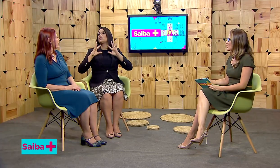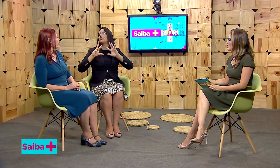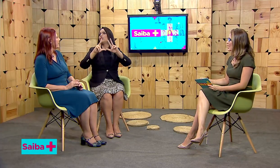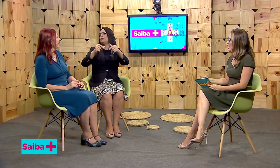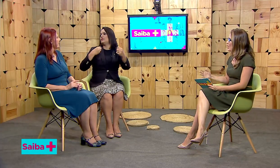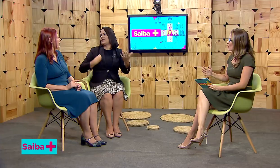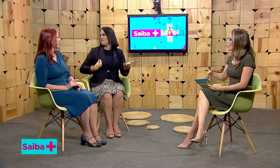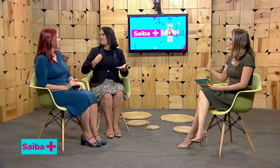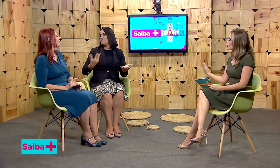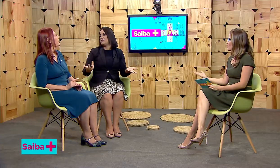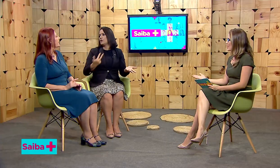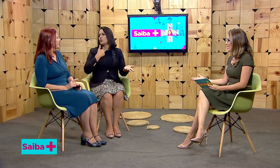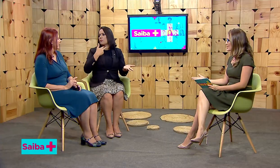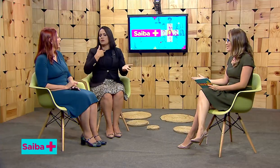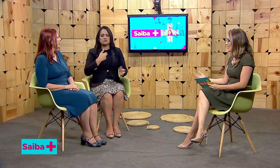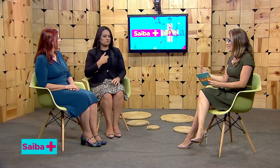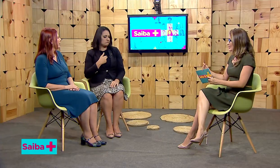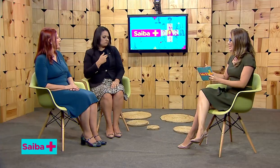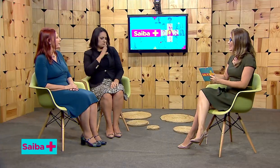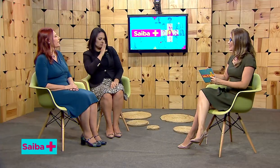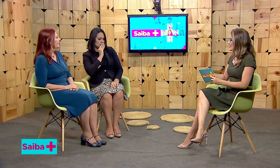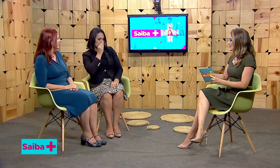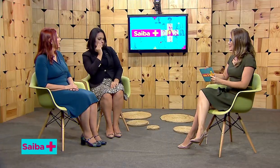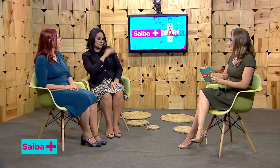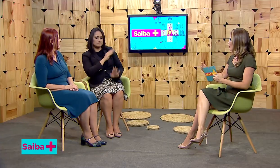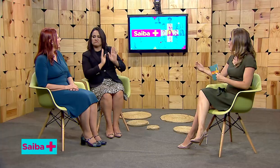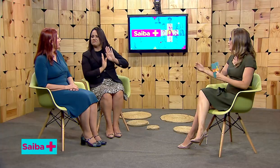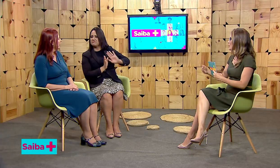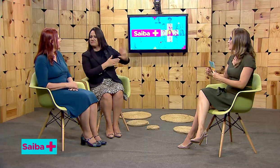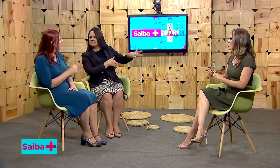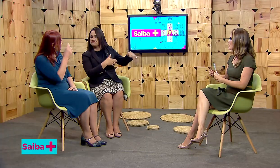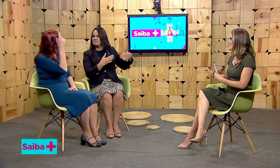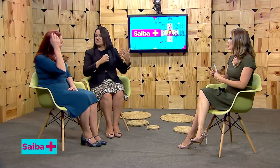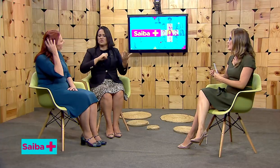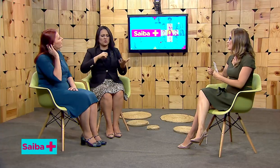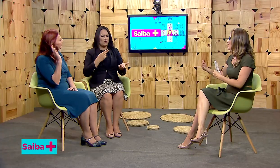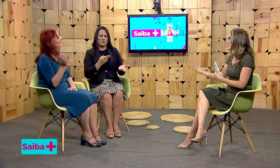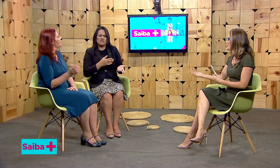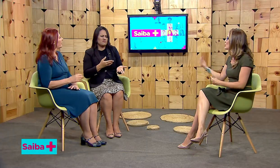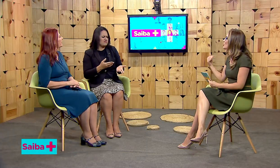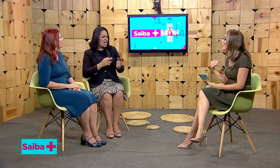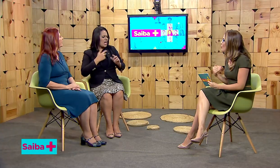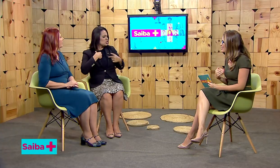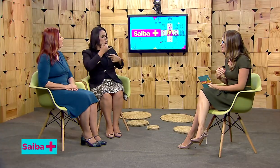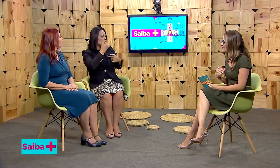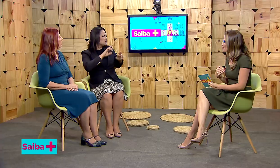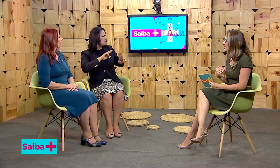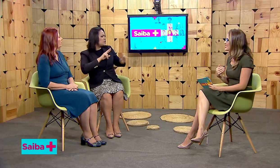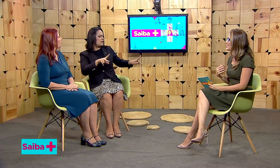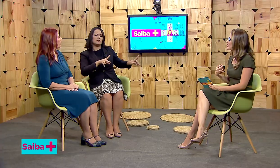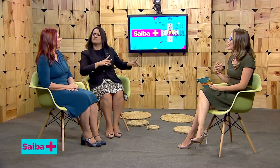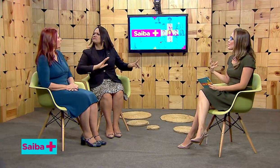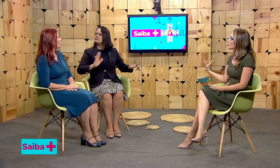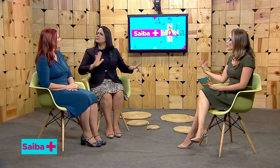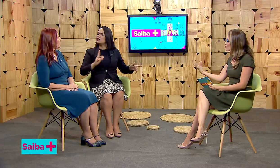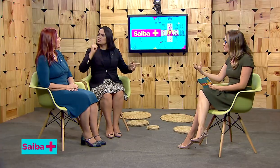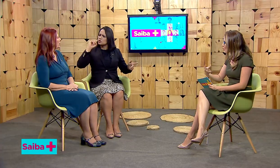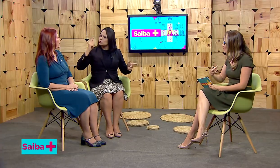tratar com indiferença, nem como se fosse diferente de nós, mas sim, todos nós